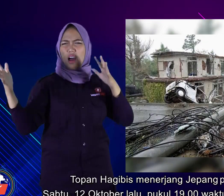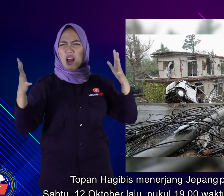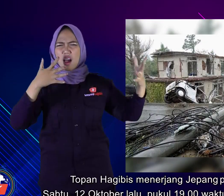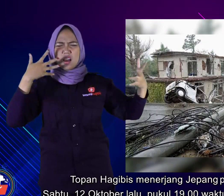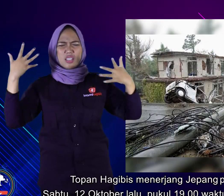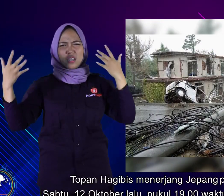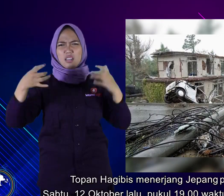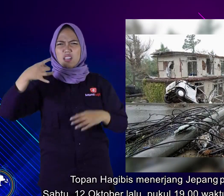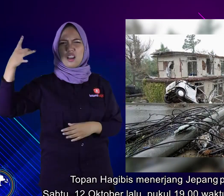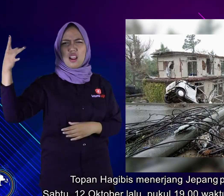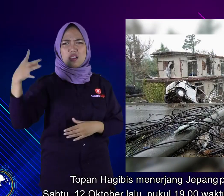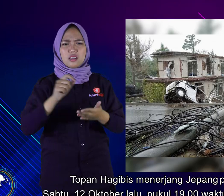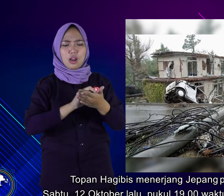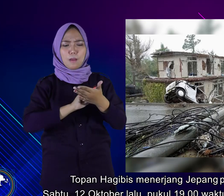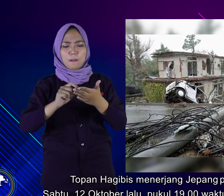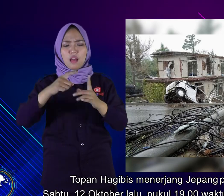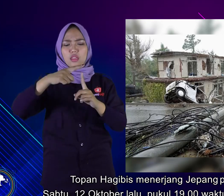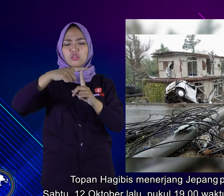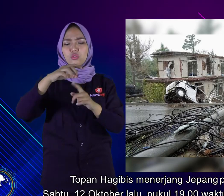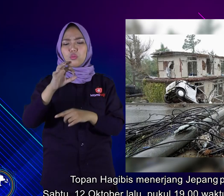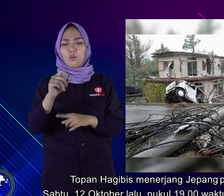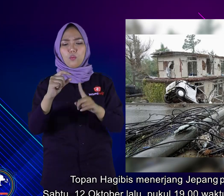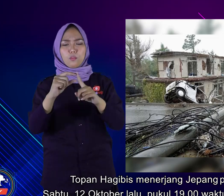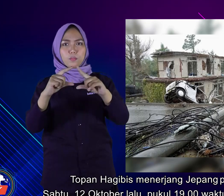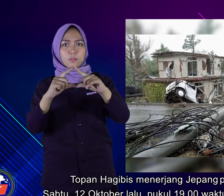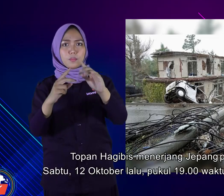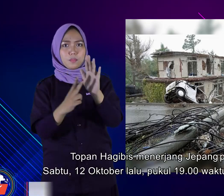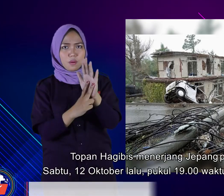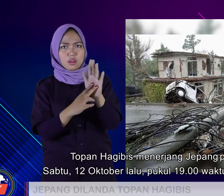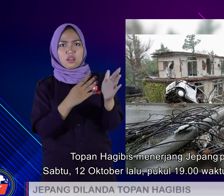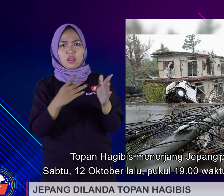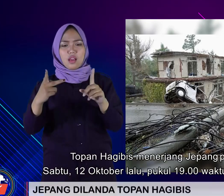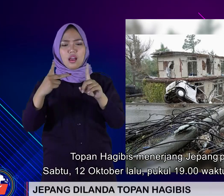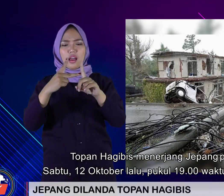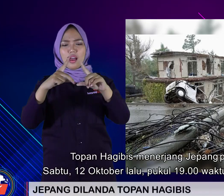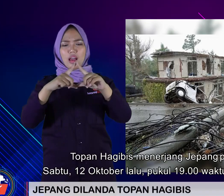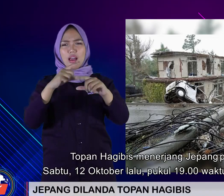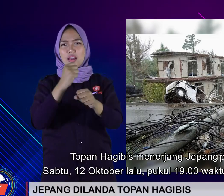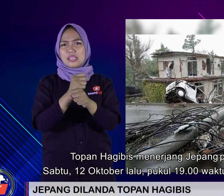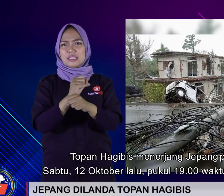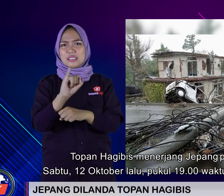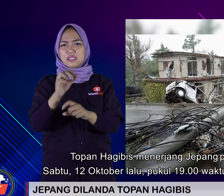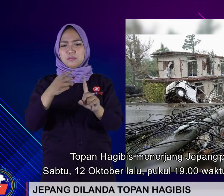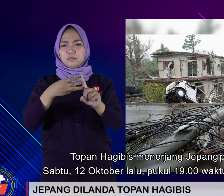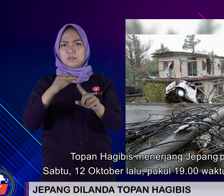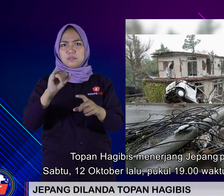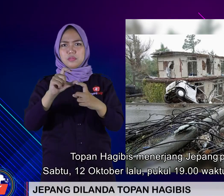Topan Hagibis mengerjang Jepang pada Sabtu, 12 Oktober lalu pukul 19.00 waktu setempat.